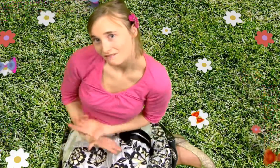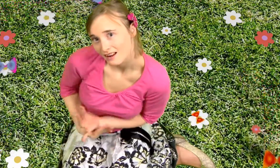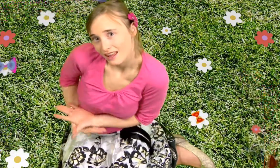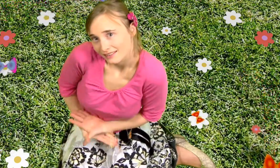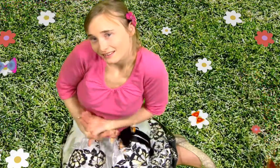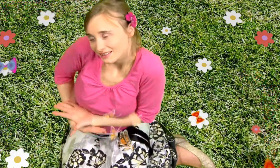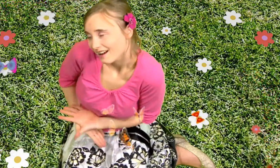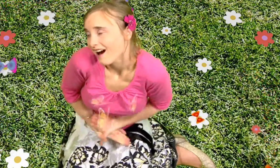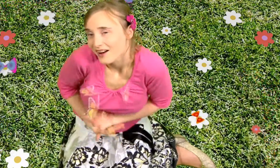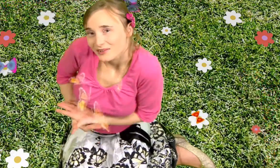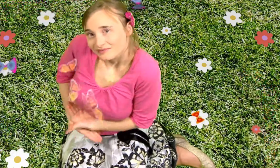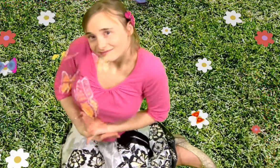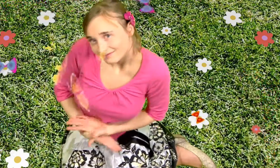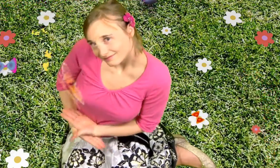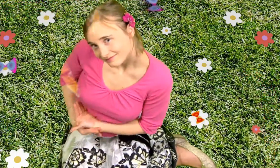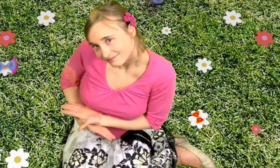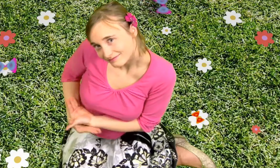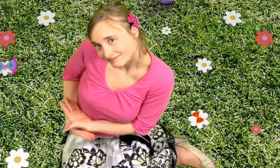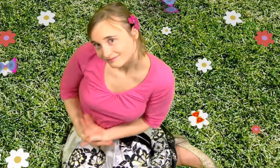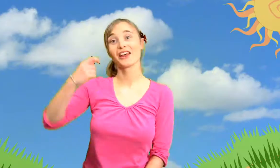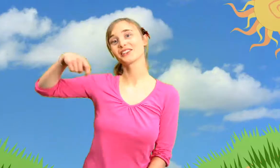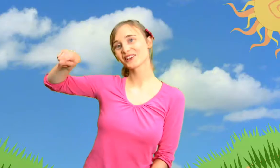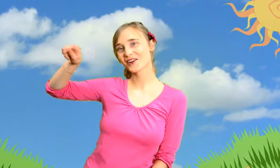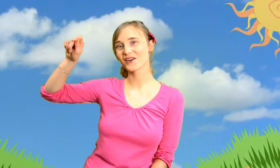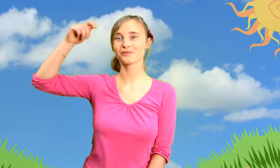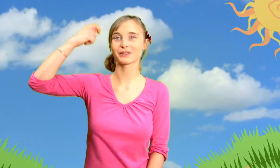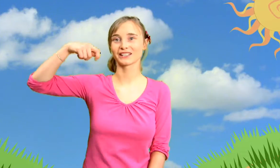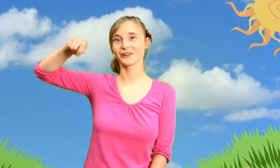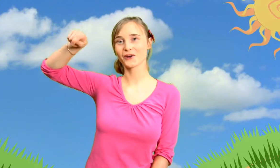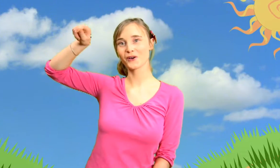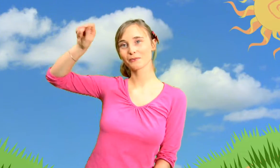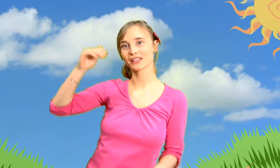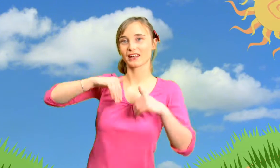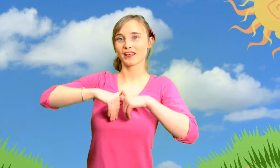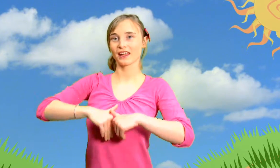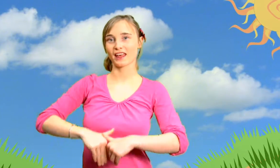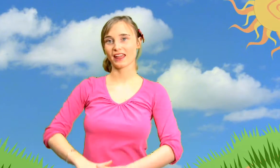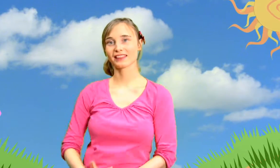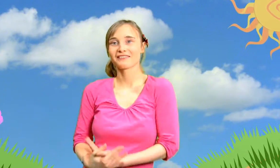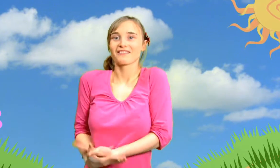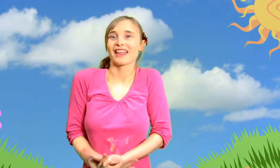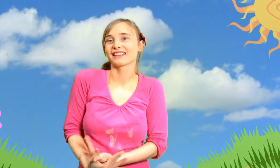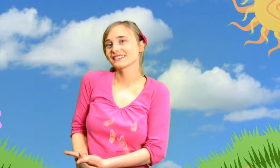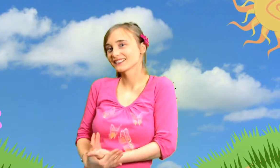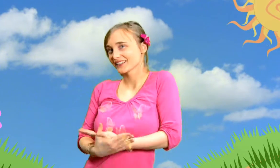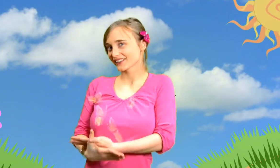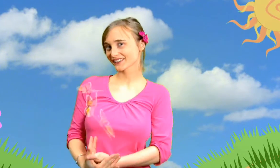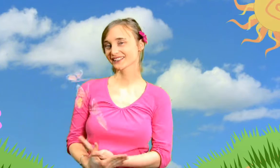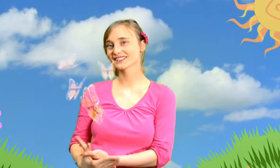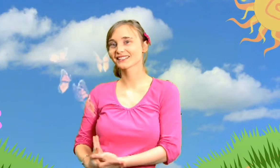vlinders in m'n buik Tobi Tobi Tobi Ik voel vlinders in m'n